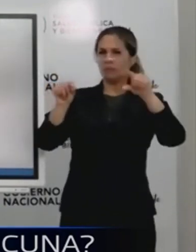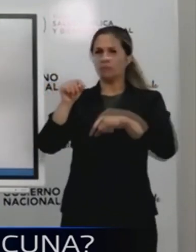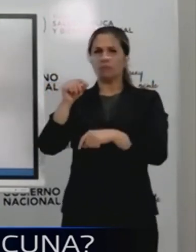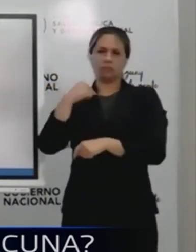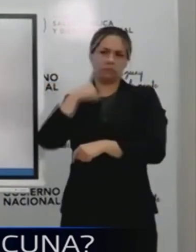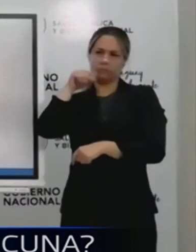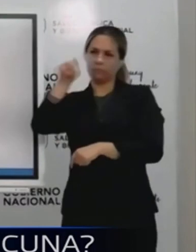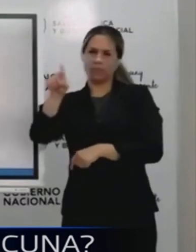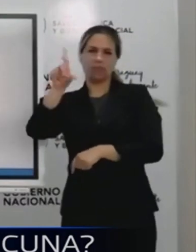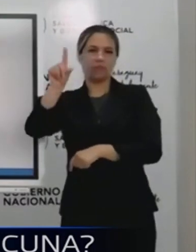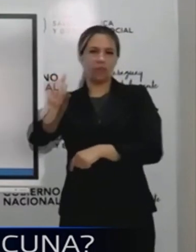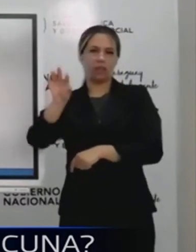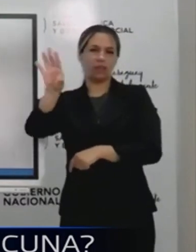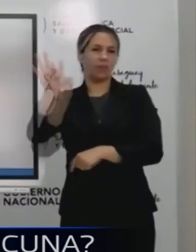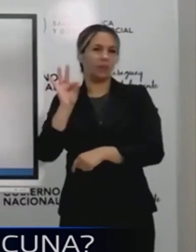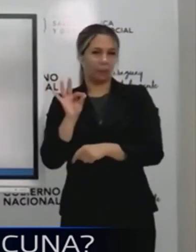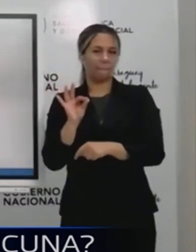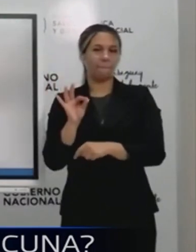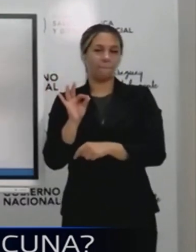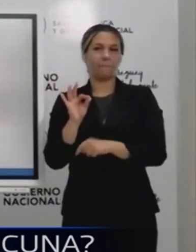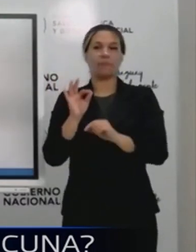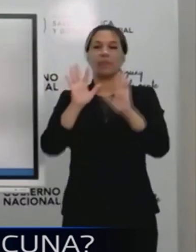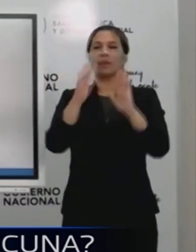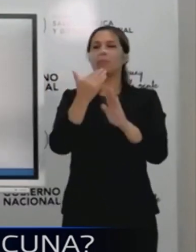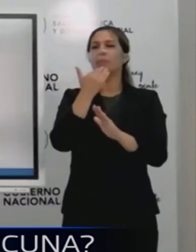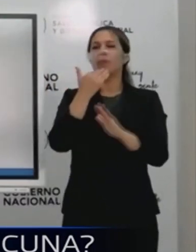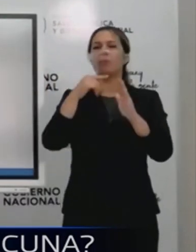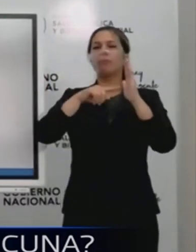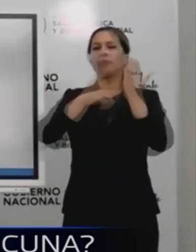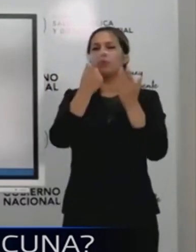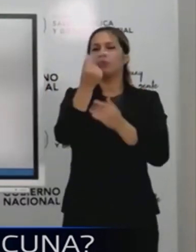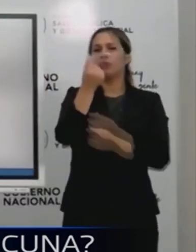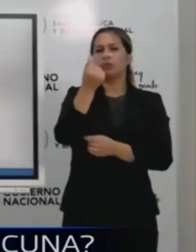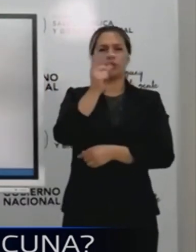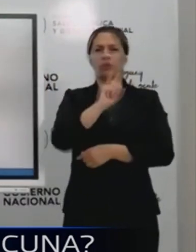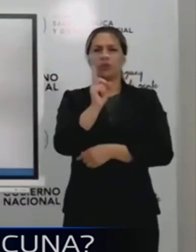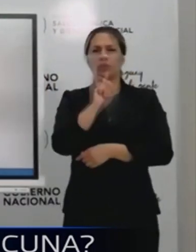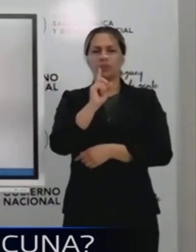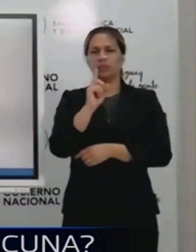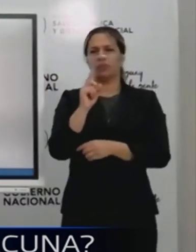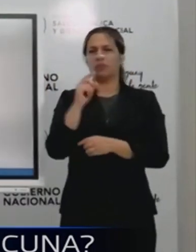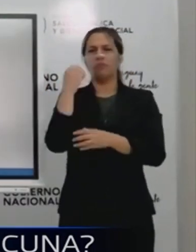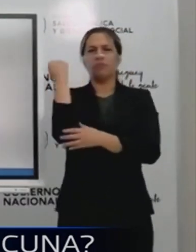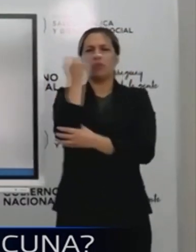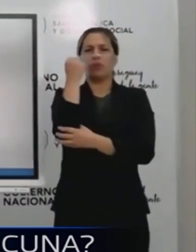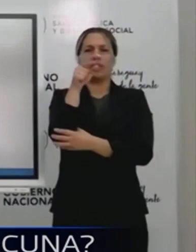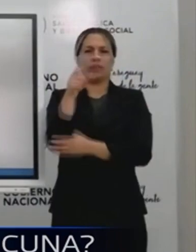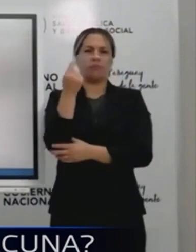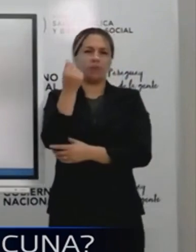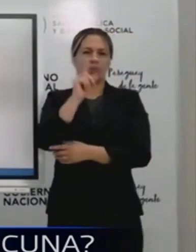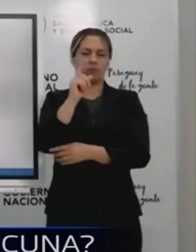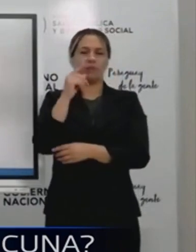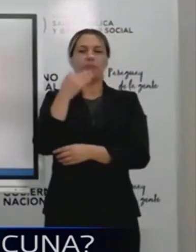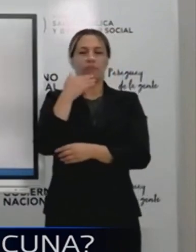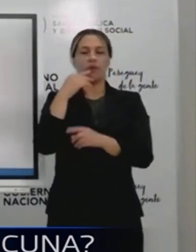ahí no vamos a ir por la más barata, pero eso no es un determinante de los primordiales para elegir la vacuna. Gracias. Gracias.